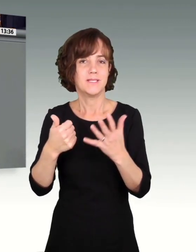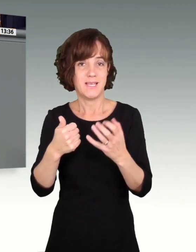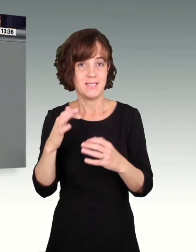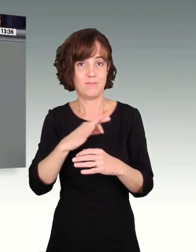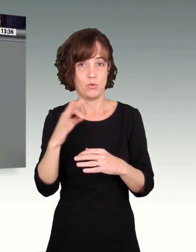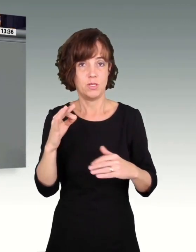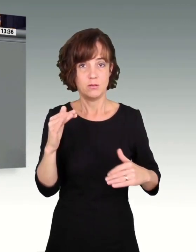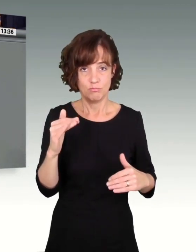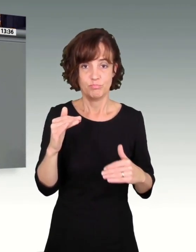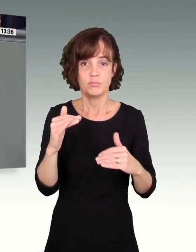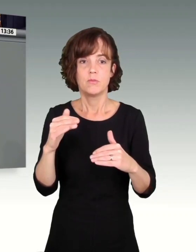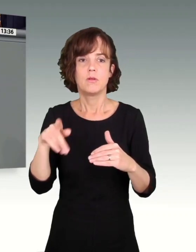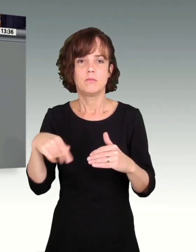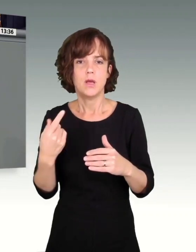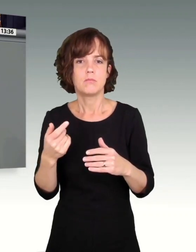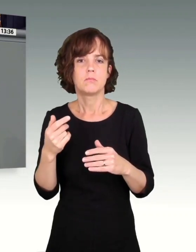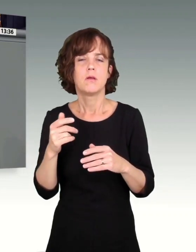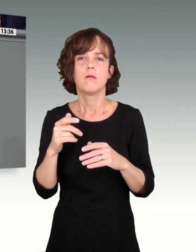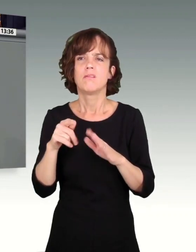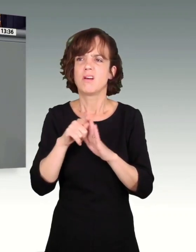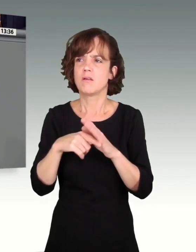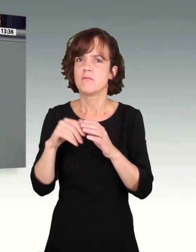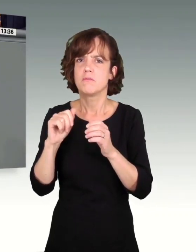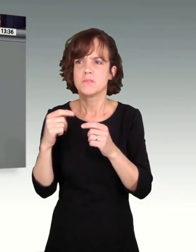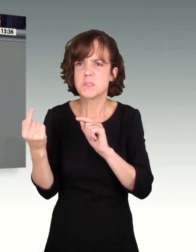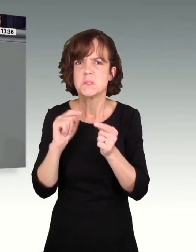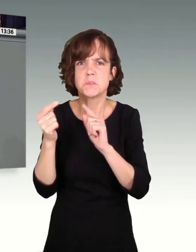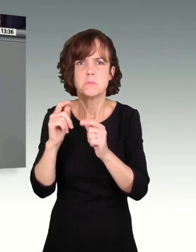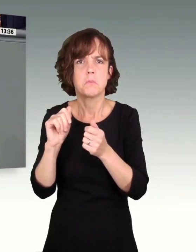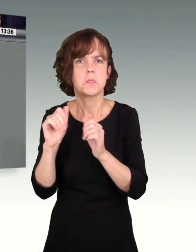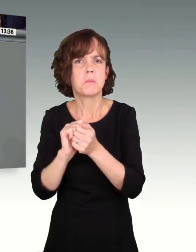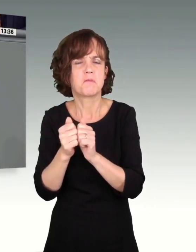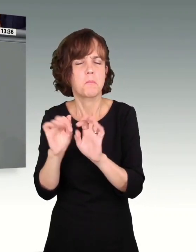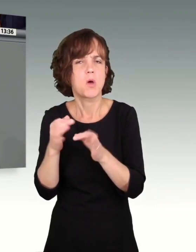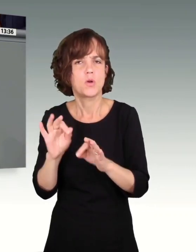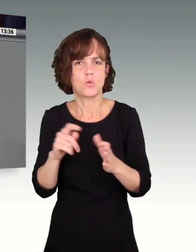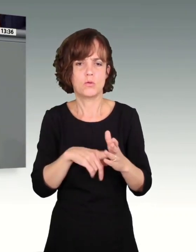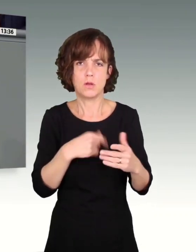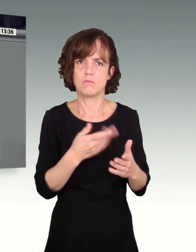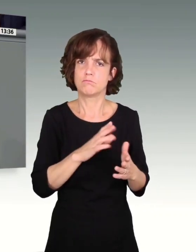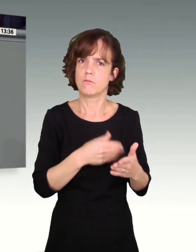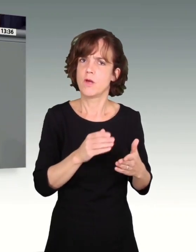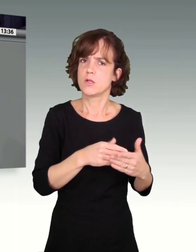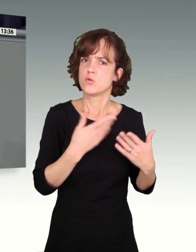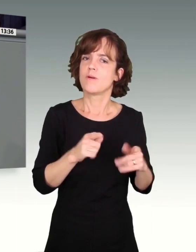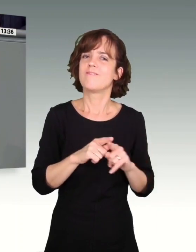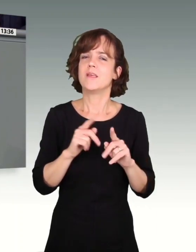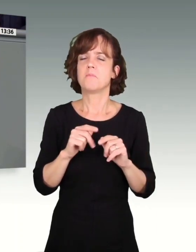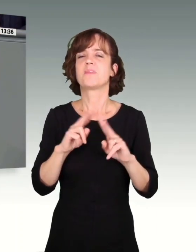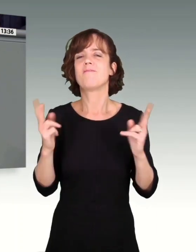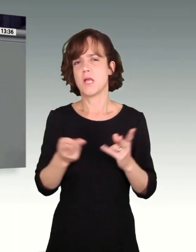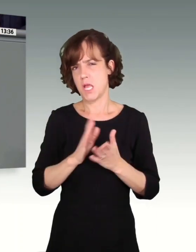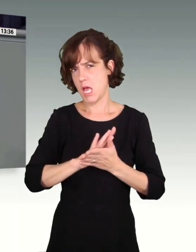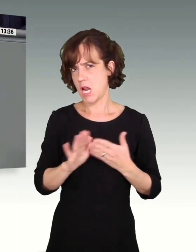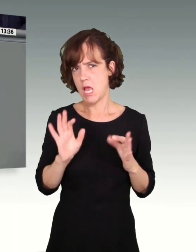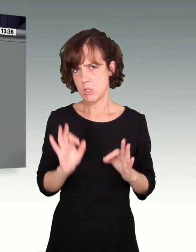Tarifkämpfe nicht mehr, weil das können wir dann immer so schön fortschreiben, wir haben eine heile Welt, nur das